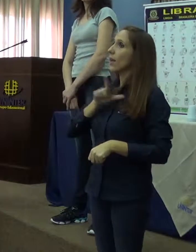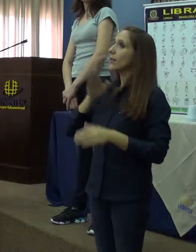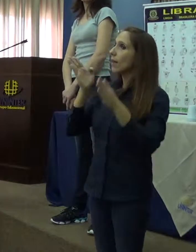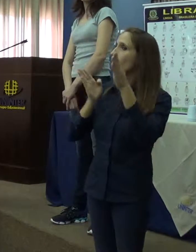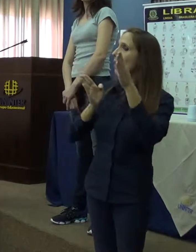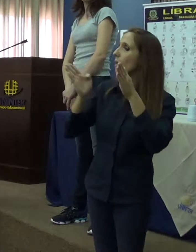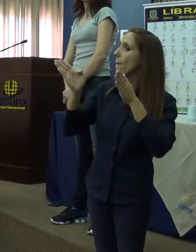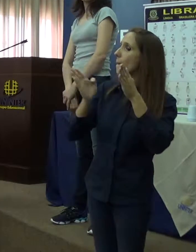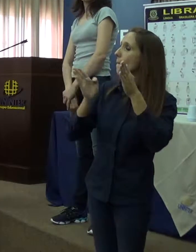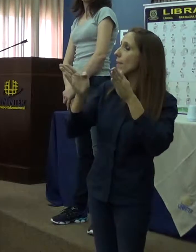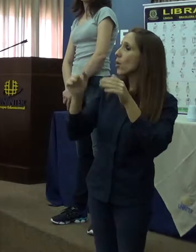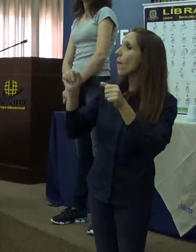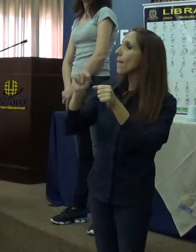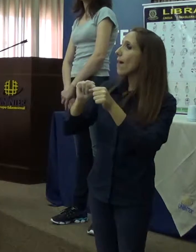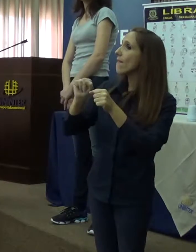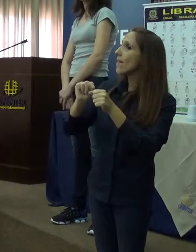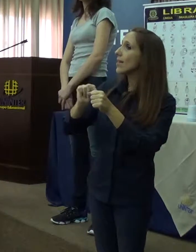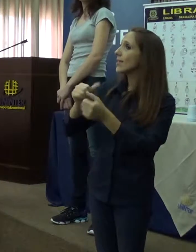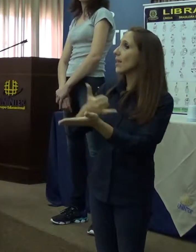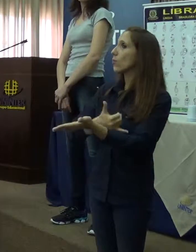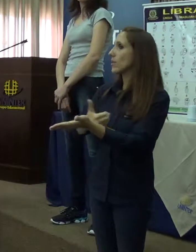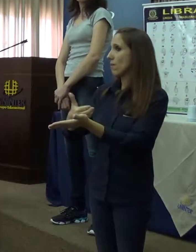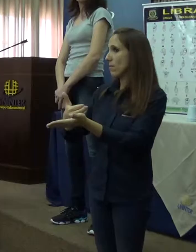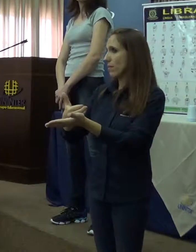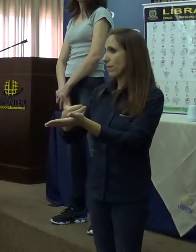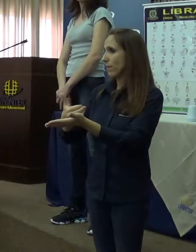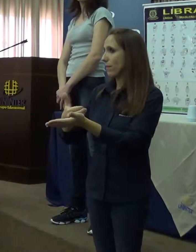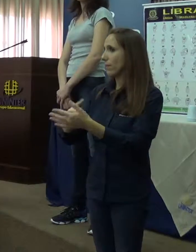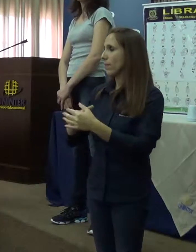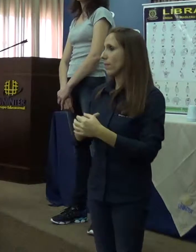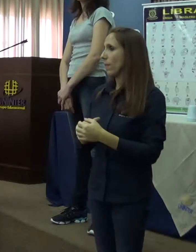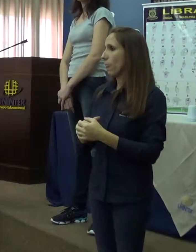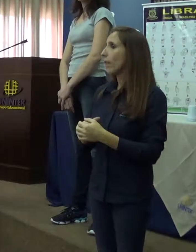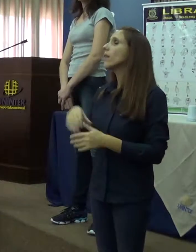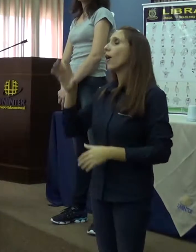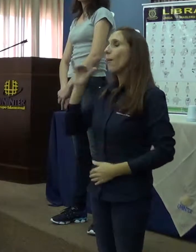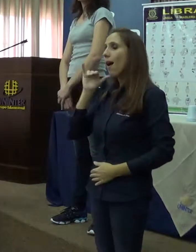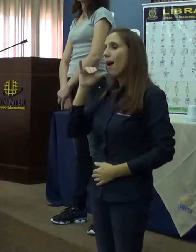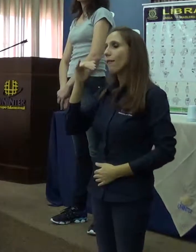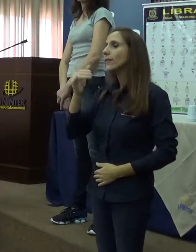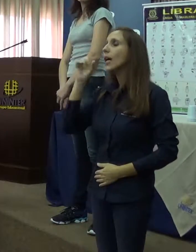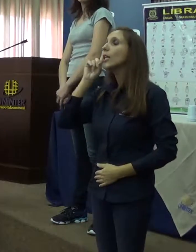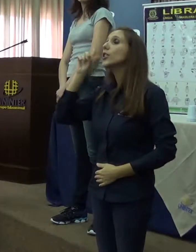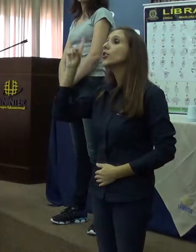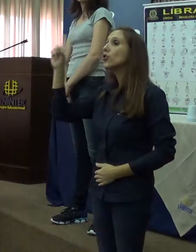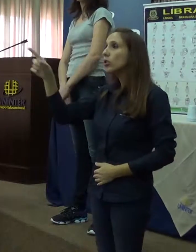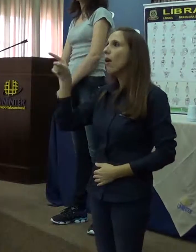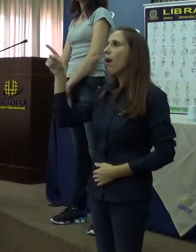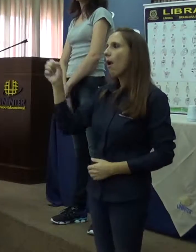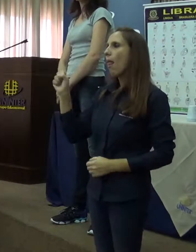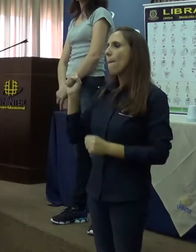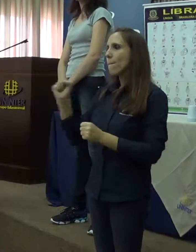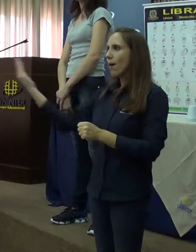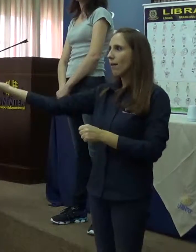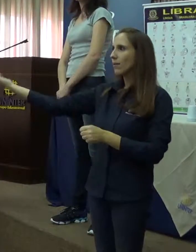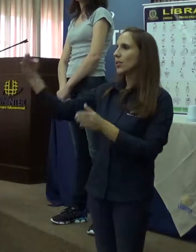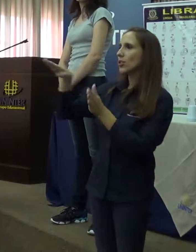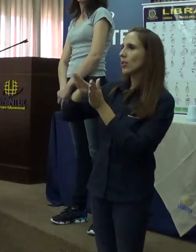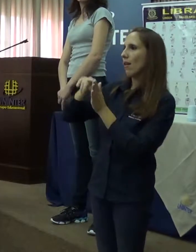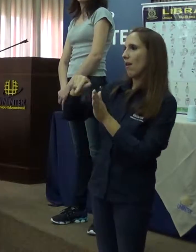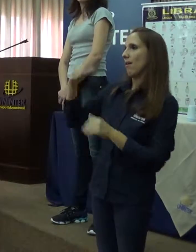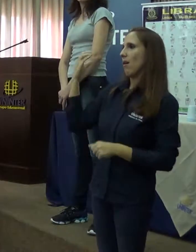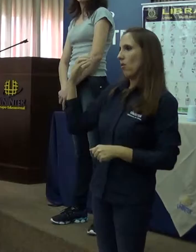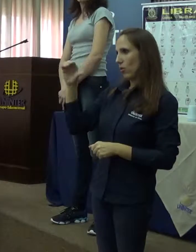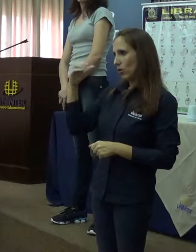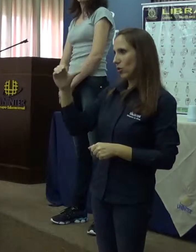para esse exame e aí ela vai nos chamar combinando o dia que ela vai estar em Curitiba novamente para o atendimento. E daí tudo ficou muito claro.